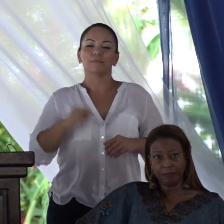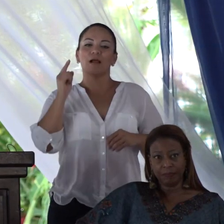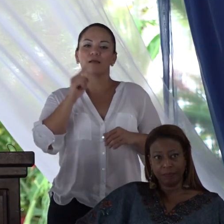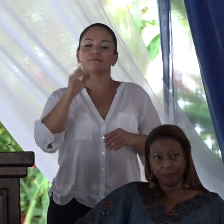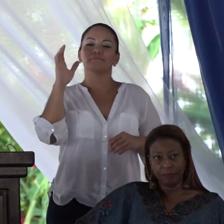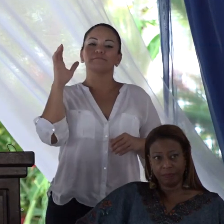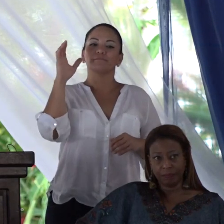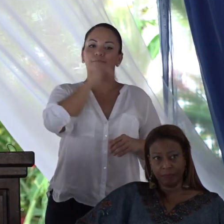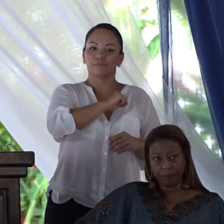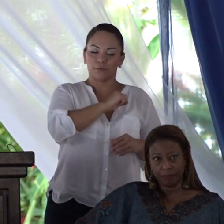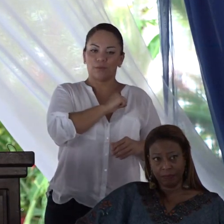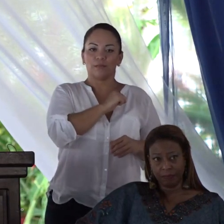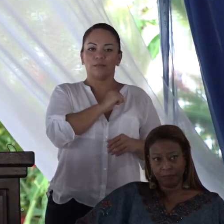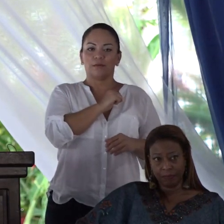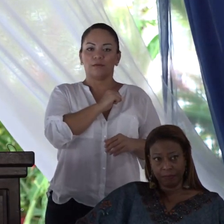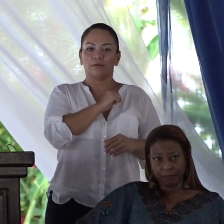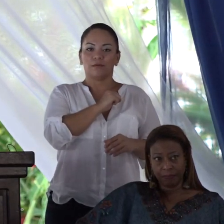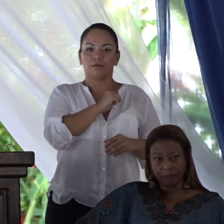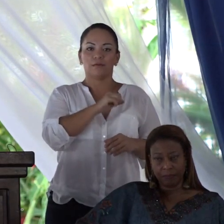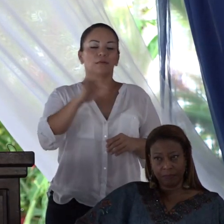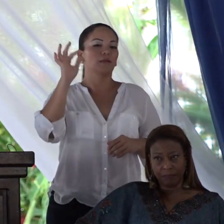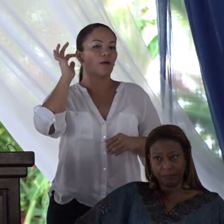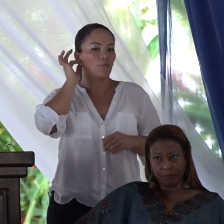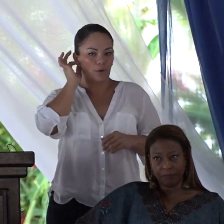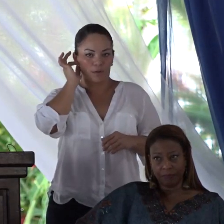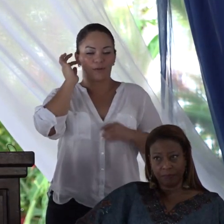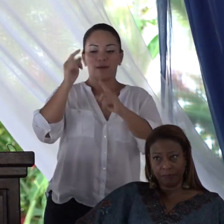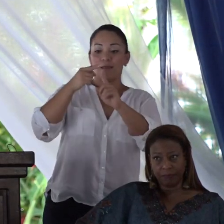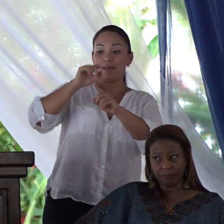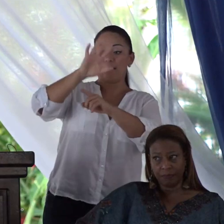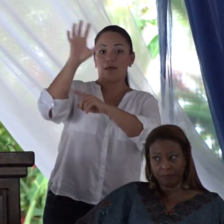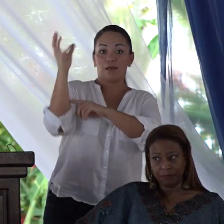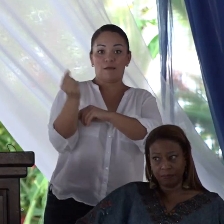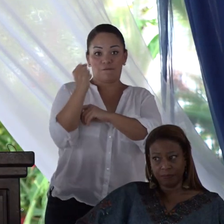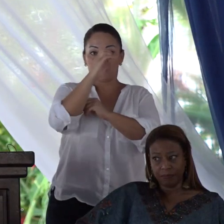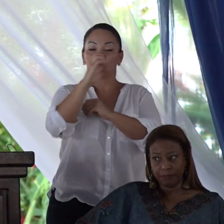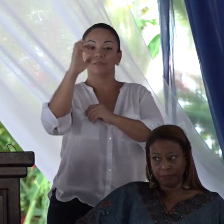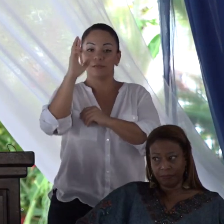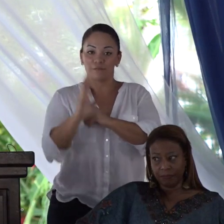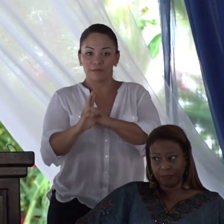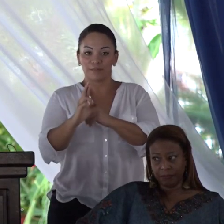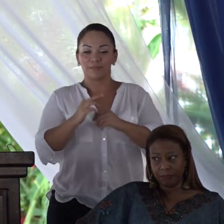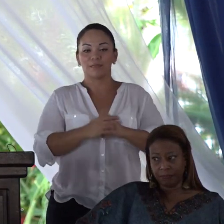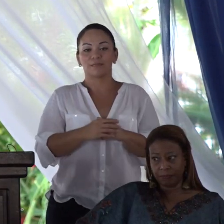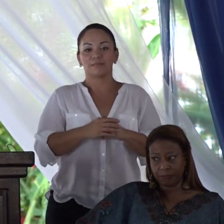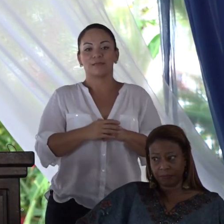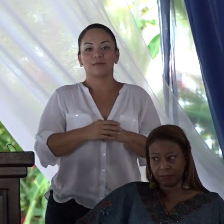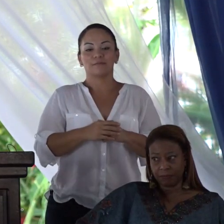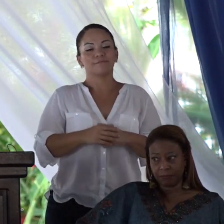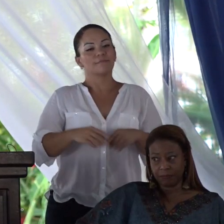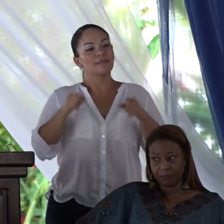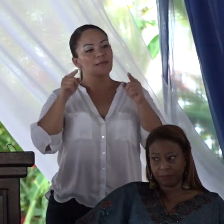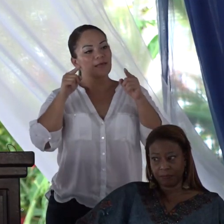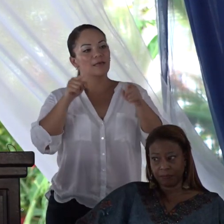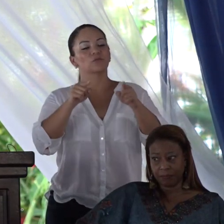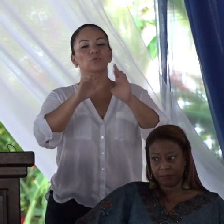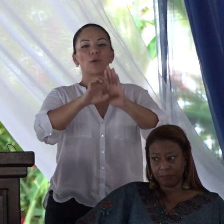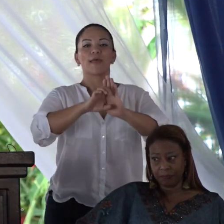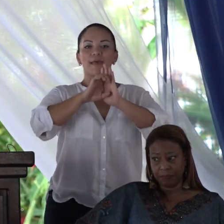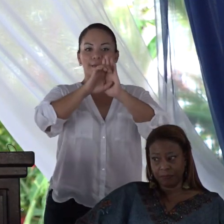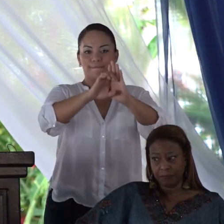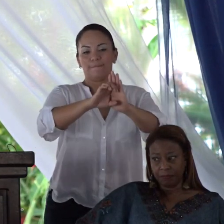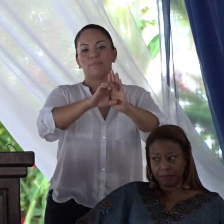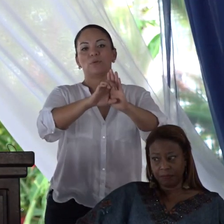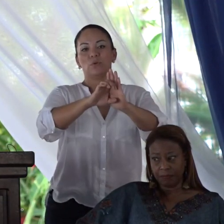cuenta que la mujer afro costarricense es un ejemplo